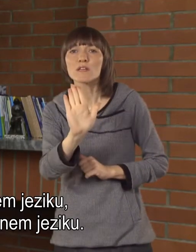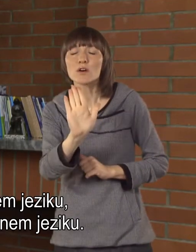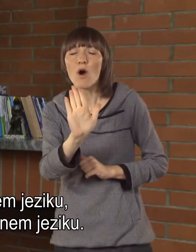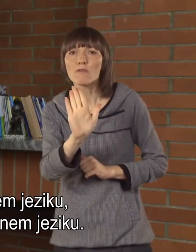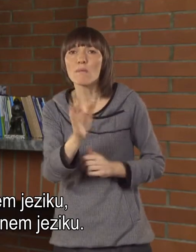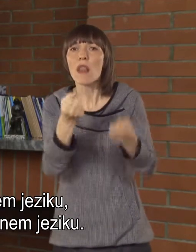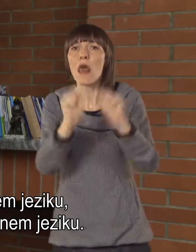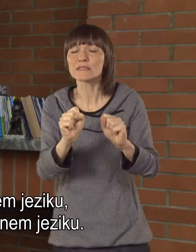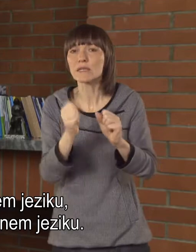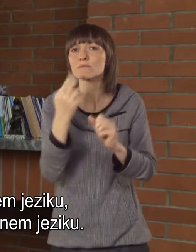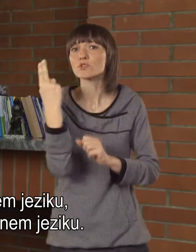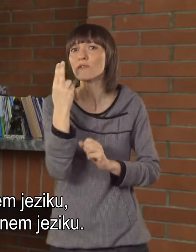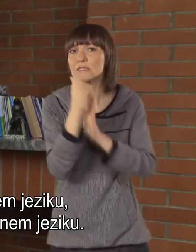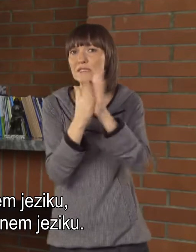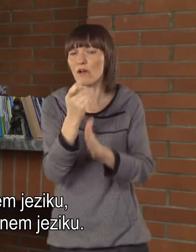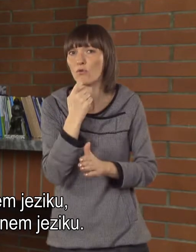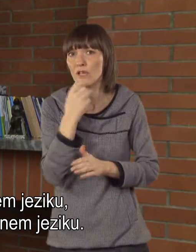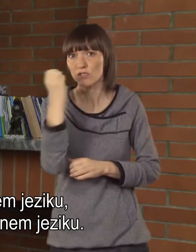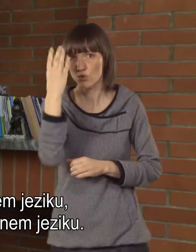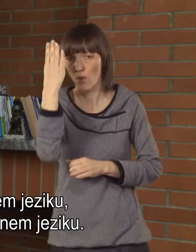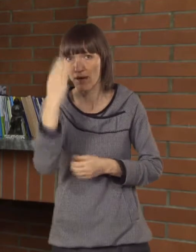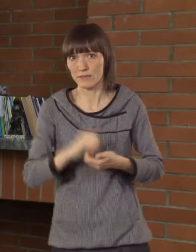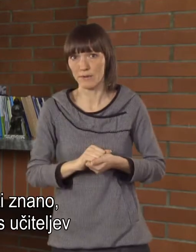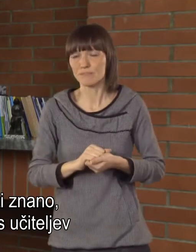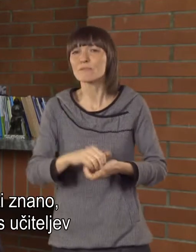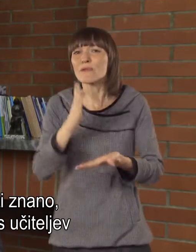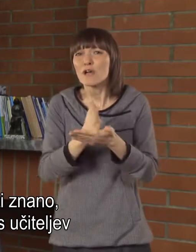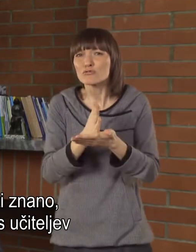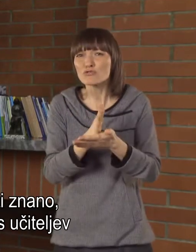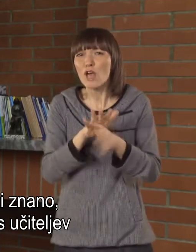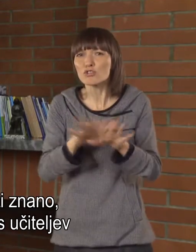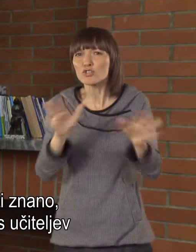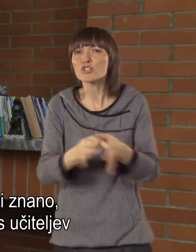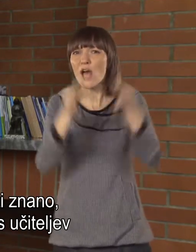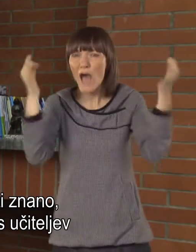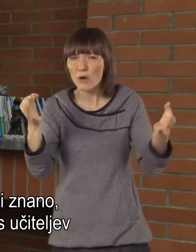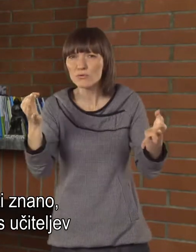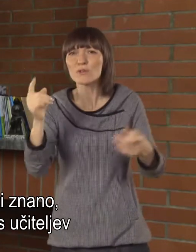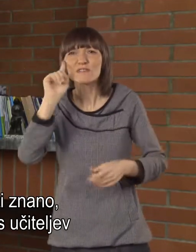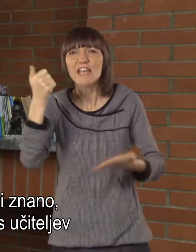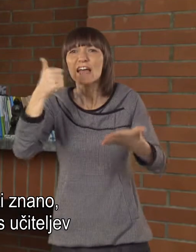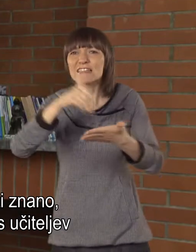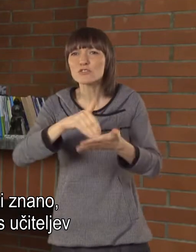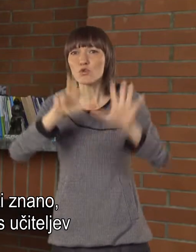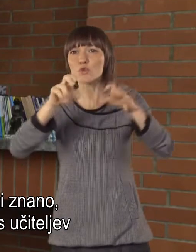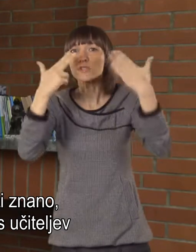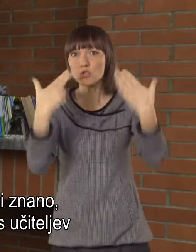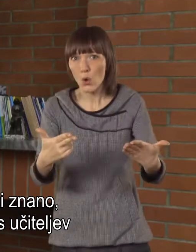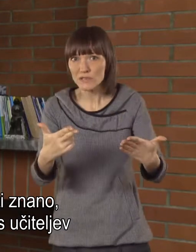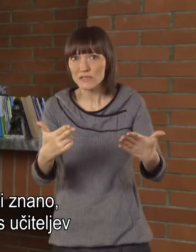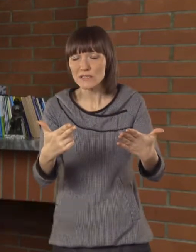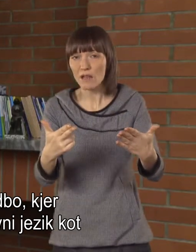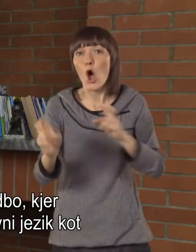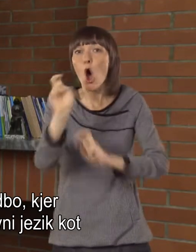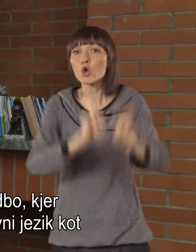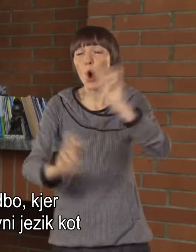izobražuje v svojem jeziku, v slovenskem znakovnem jeziku. Kot je že širši jaz iznano, leta 1880 je kongres